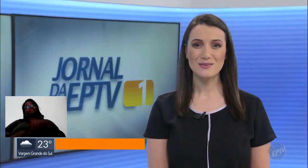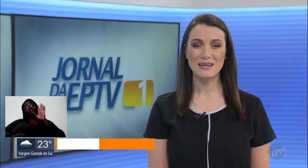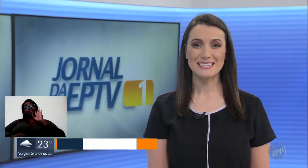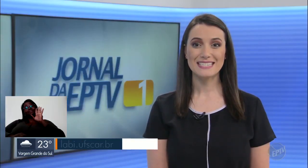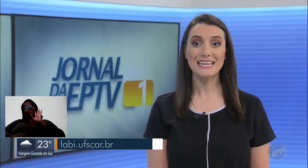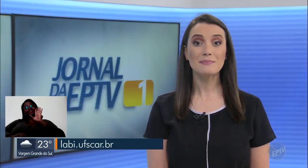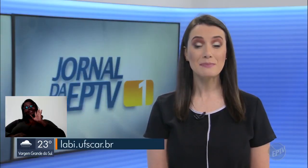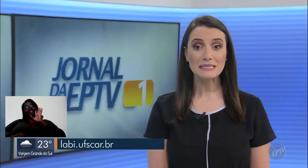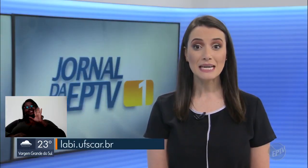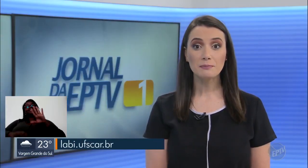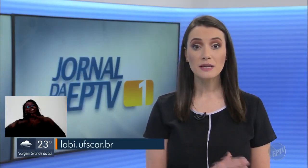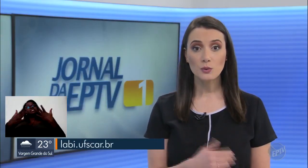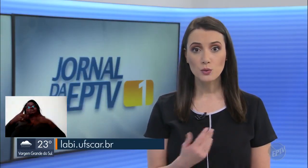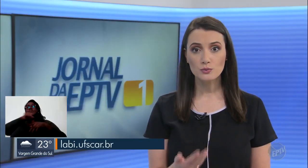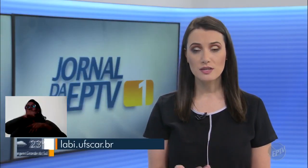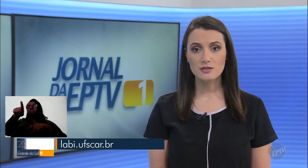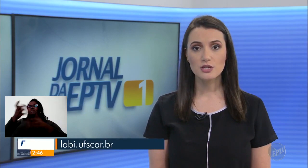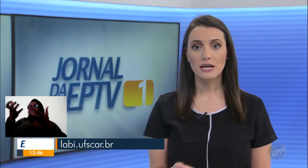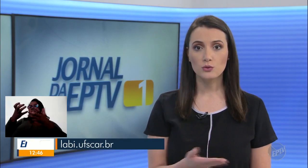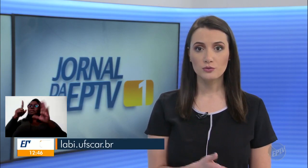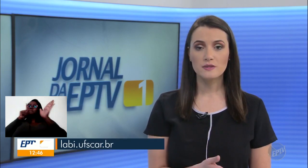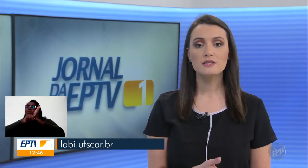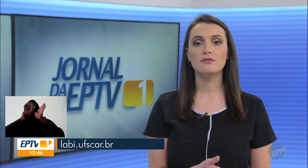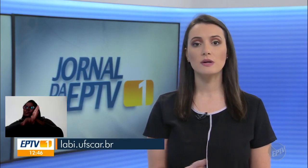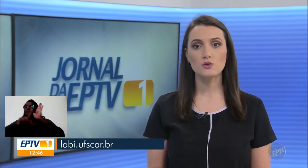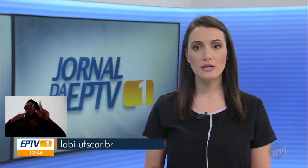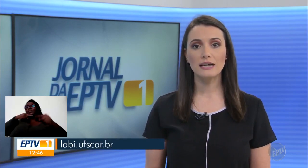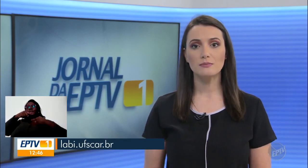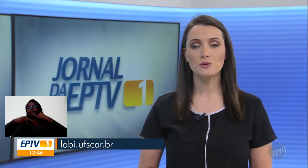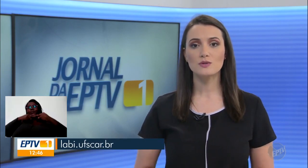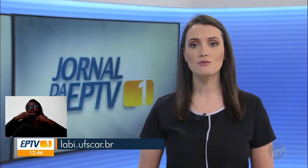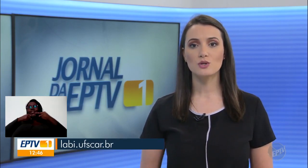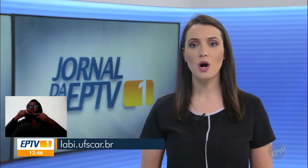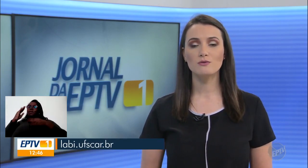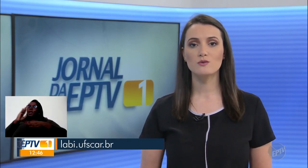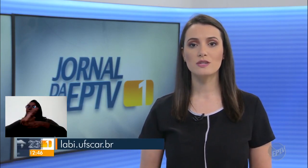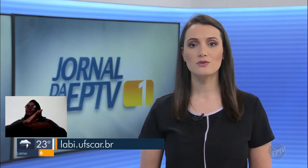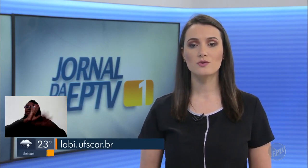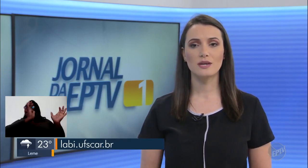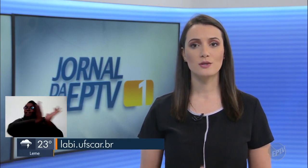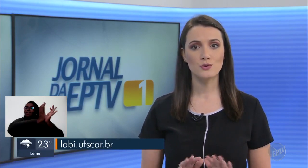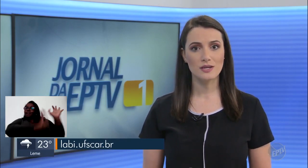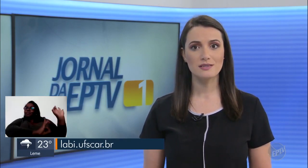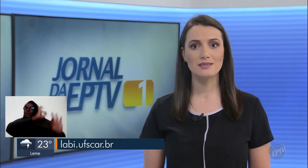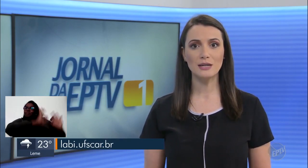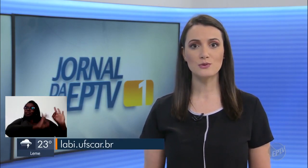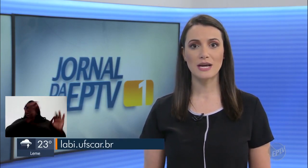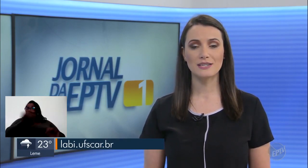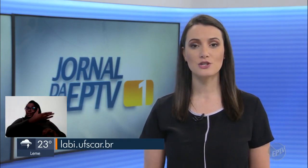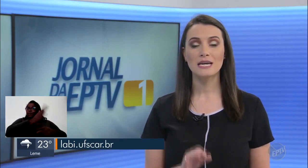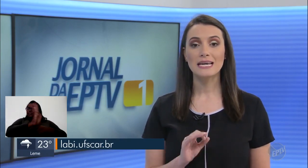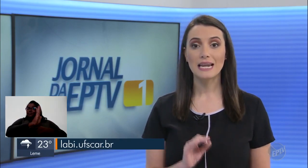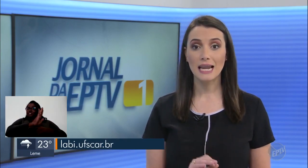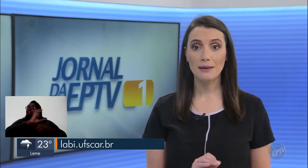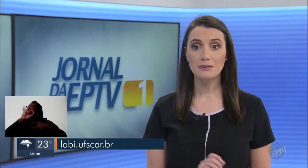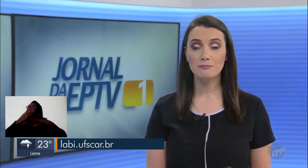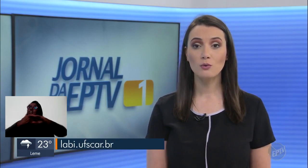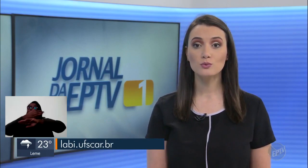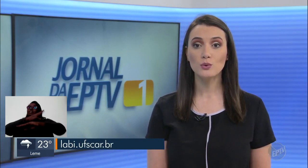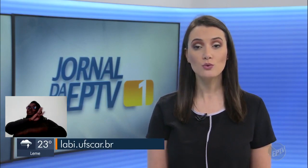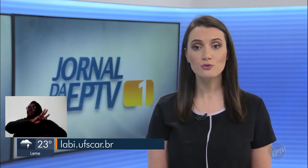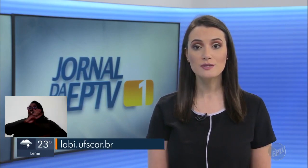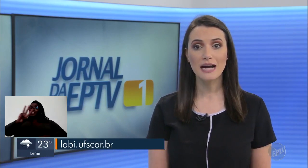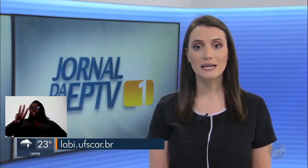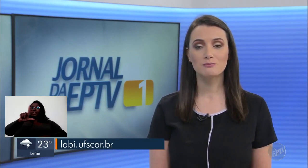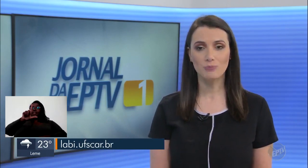Legal demais, né? E para mandar perguntas e tirar dúvidas que vão ajudar na produção de novos vídeos, é só acessar o site lab